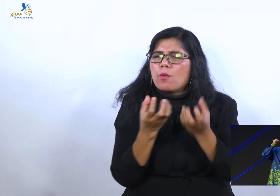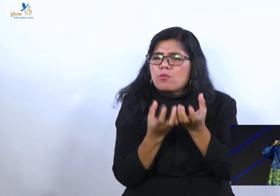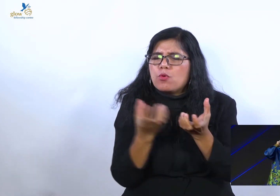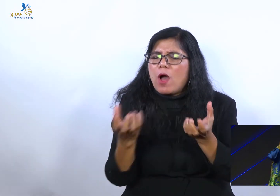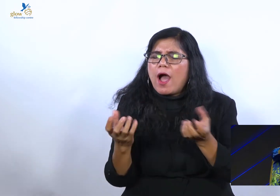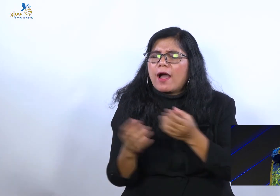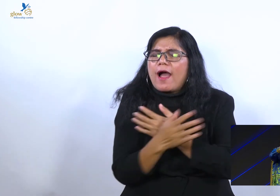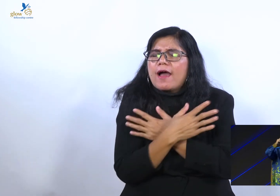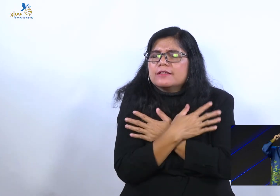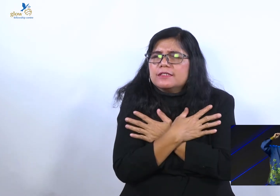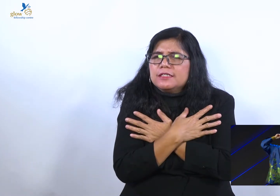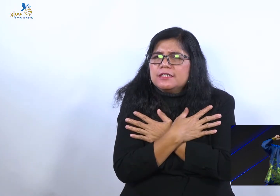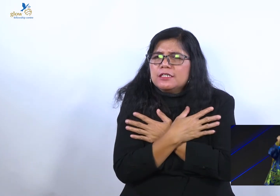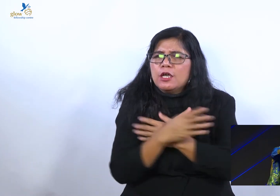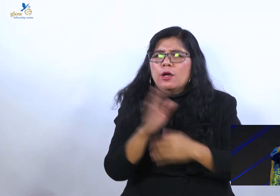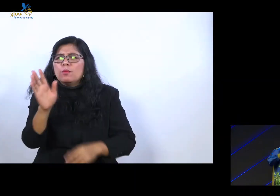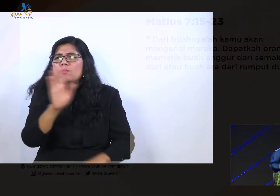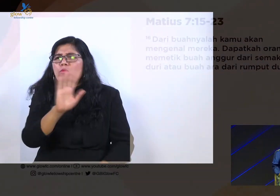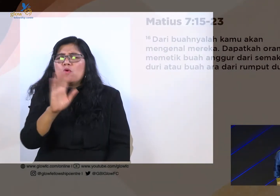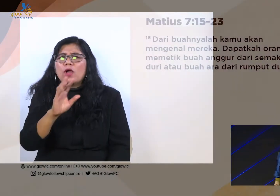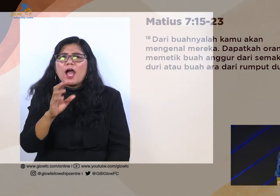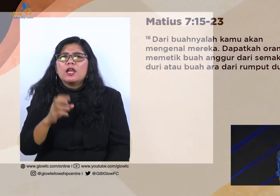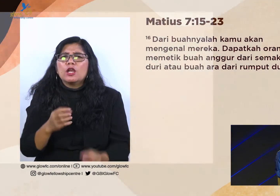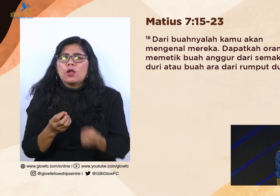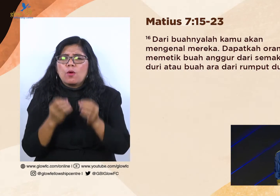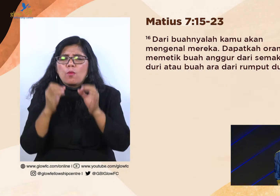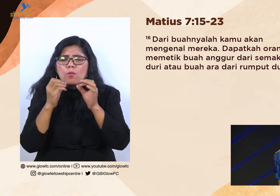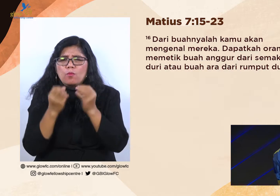anggur karena yang sudah kabarkan adalah semak duri.